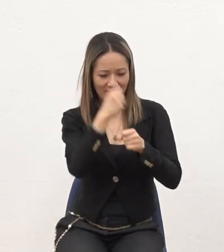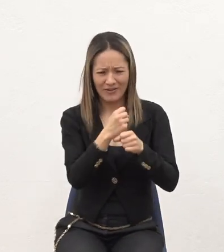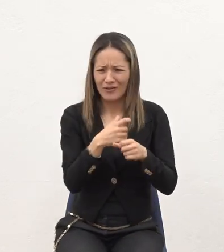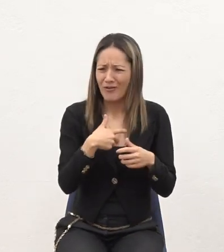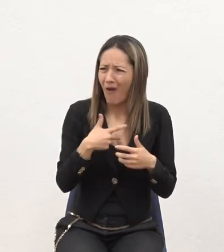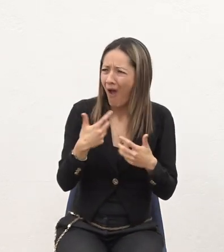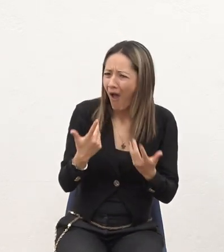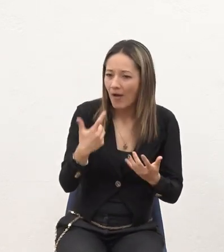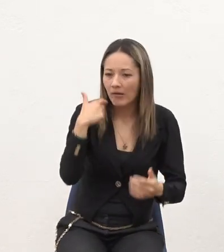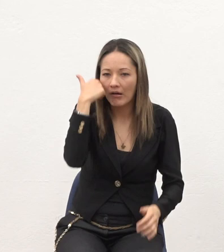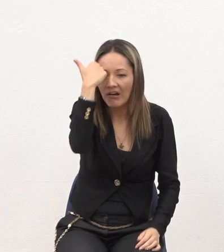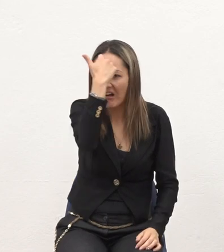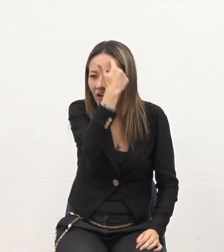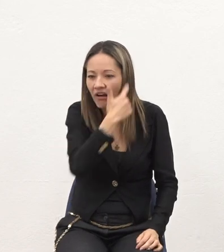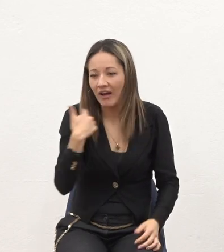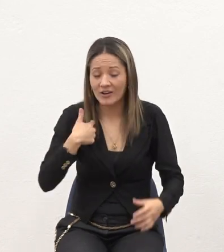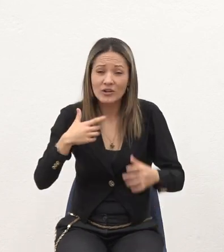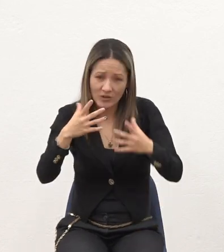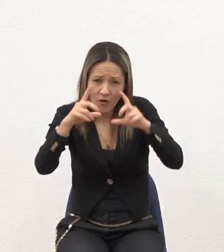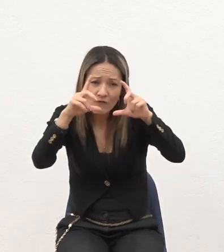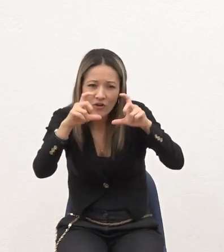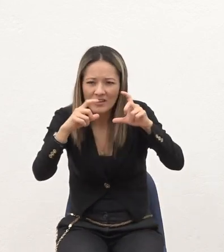me voy a decirle Yo lo saco bonito Con la cara llena de cicatrices